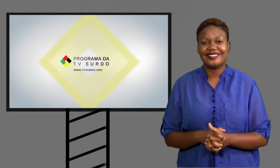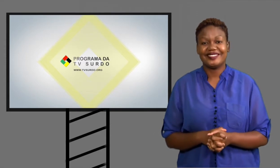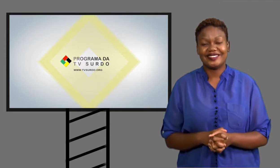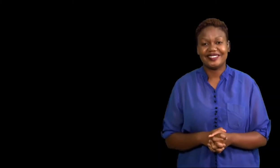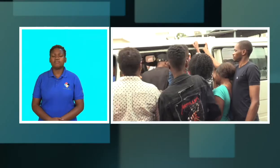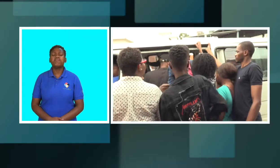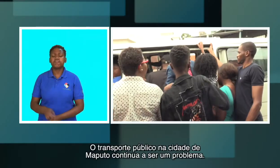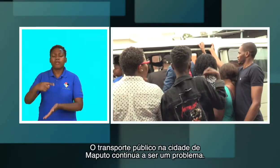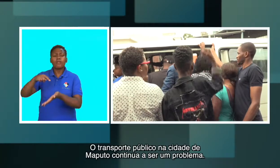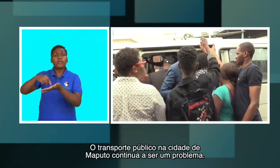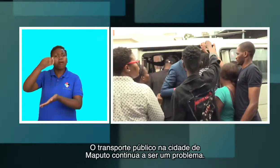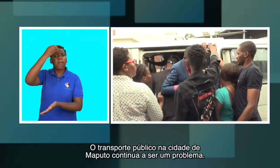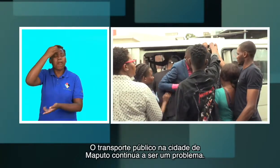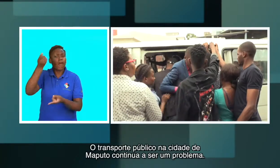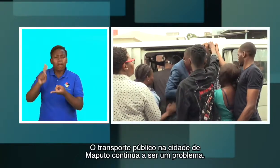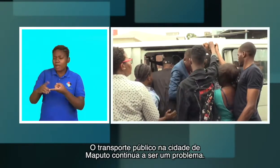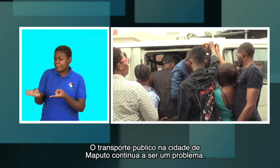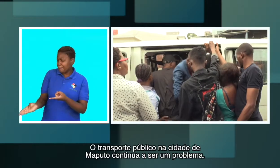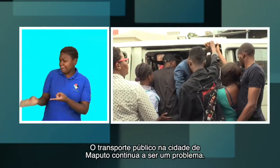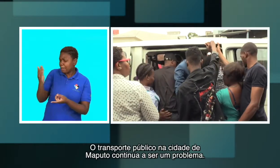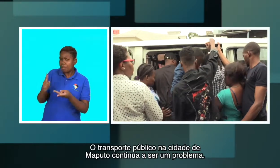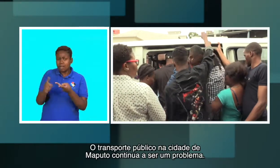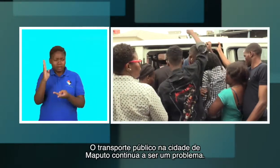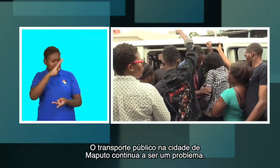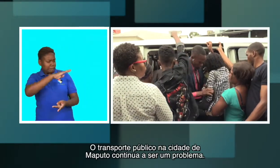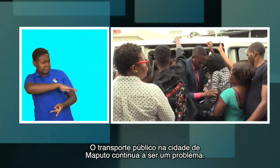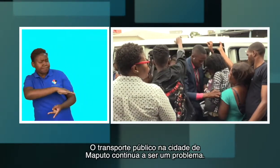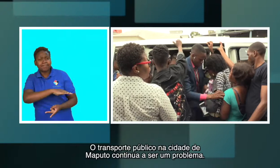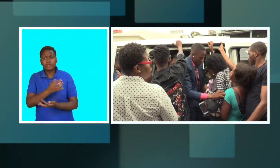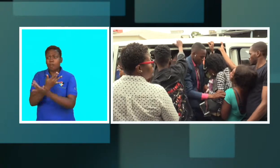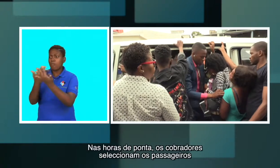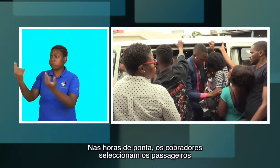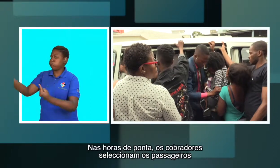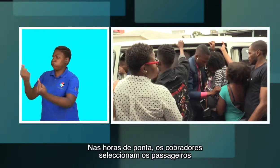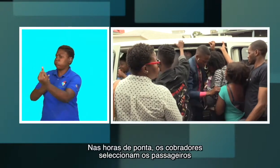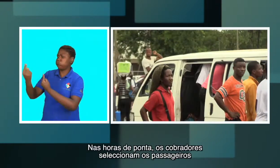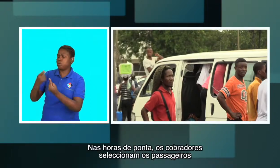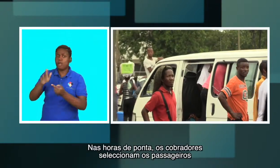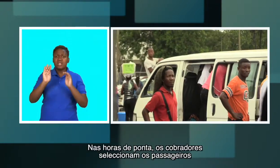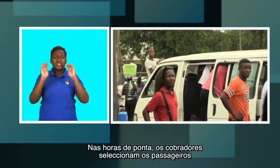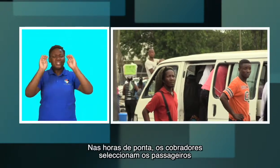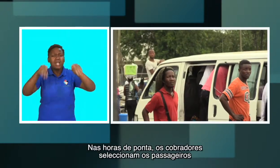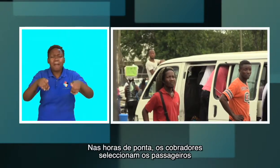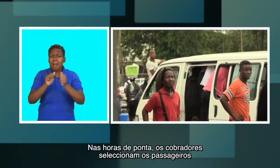O transporte público na cidade de Maputo continua a ser um problema. Nas horas de ponta, os cobradores